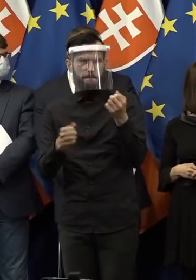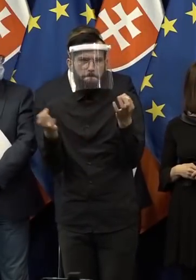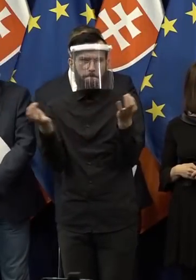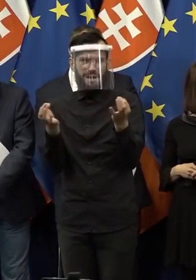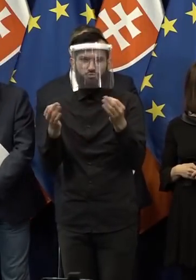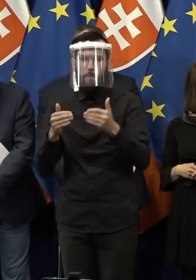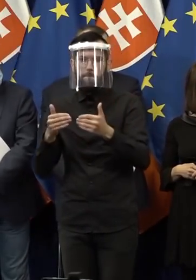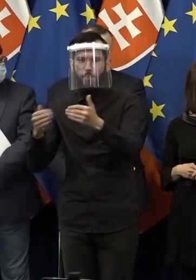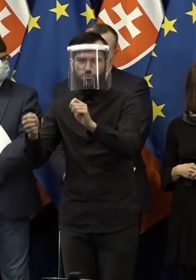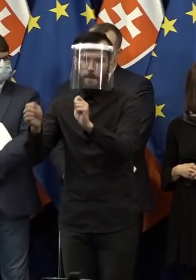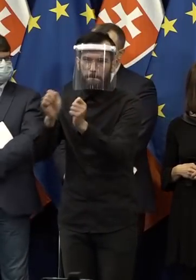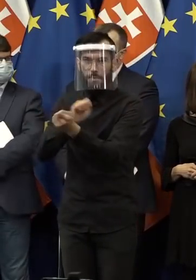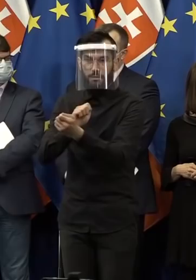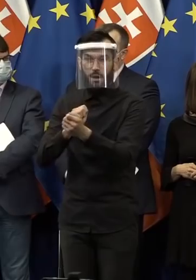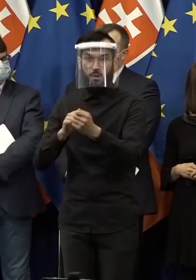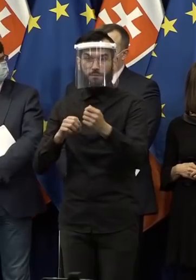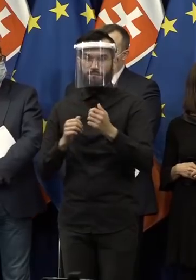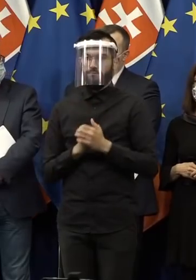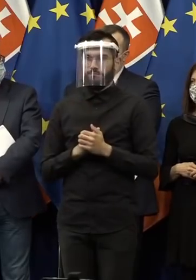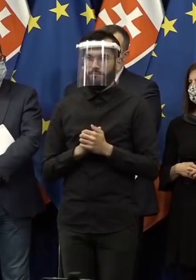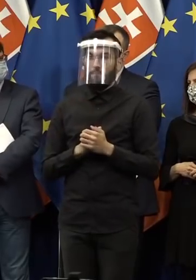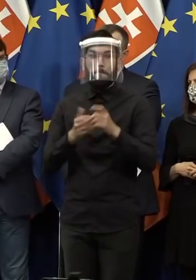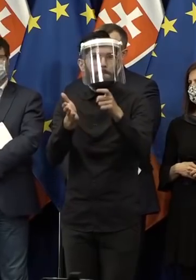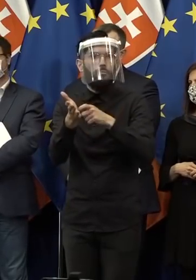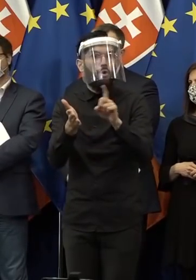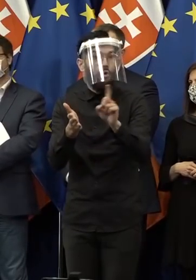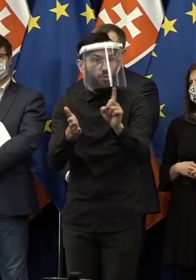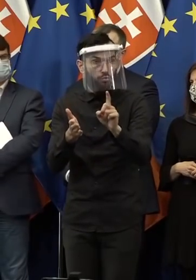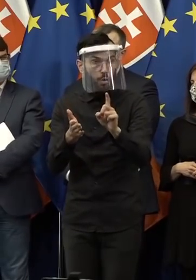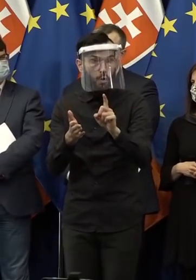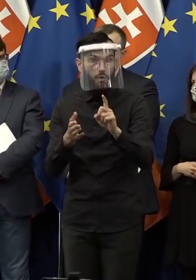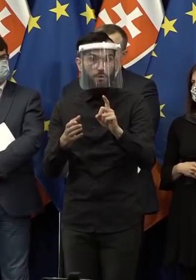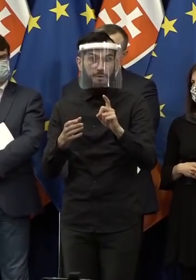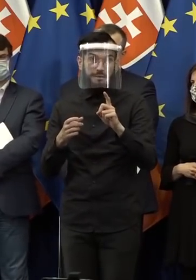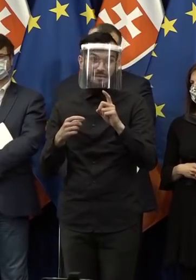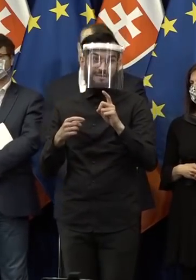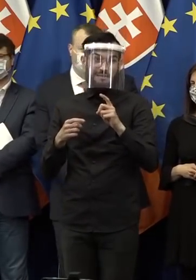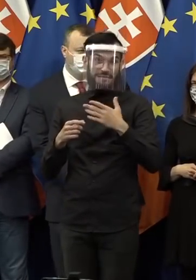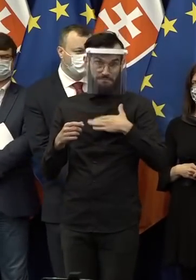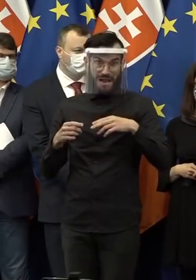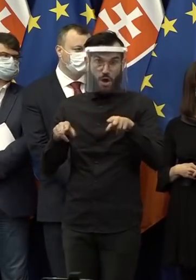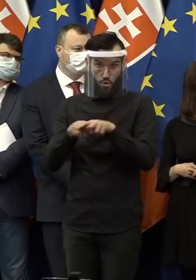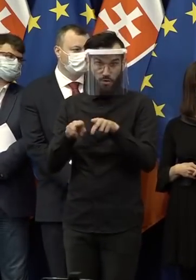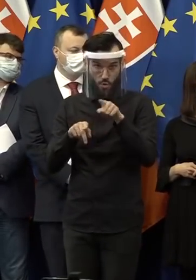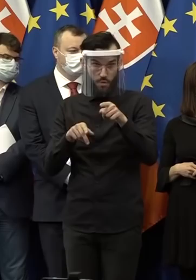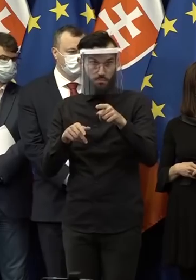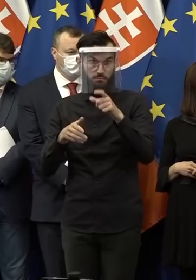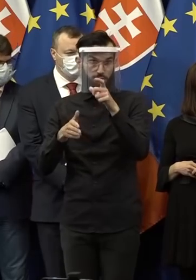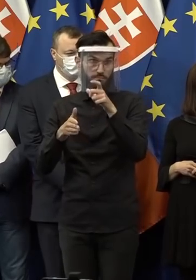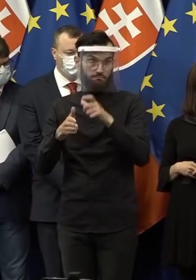tomuto posunu a konkrétne, či to bol požiadav, či to bola požiadavka hnutia smerodina. No,